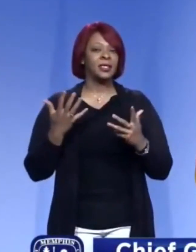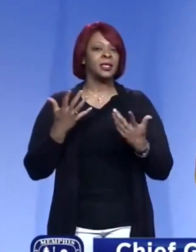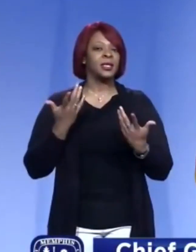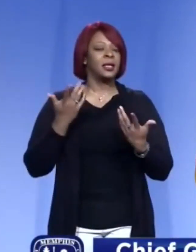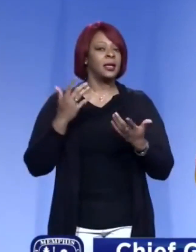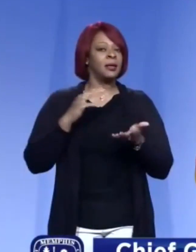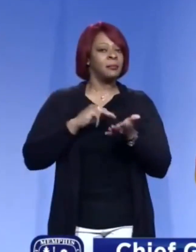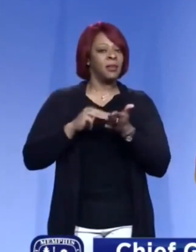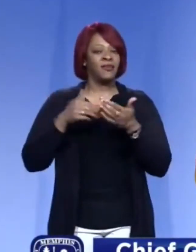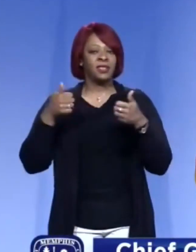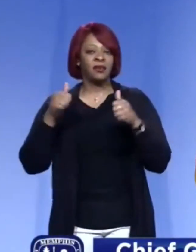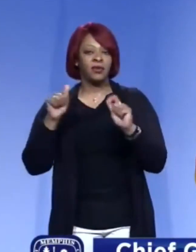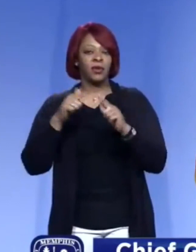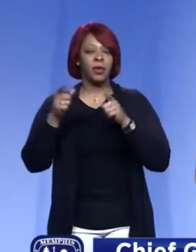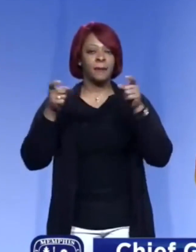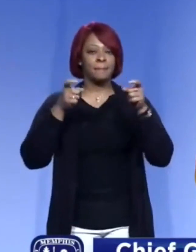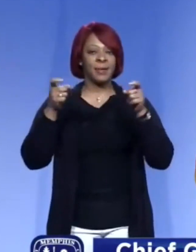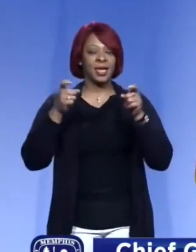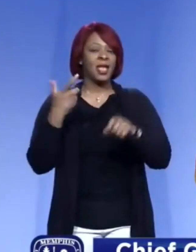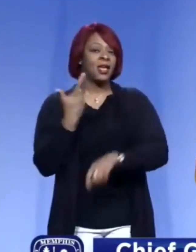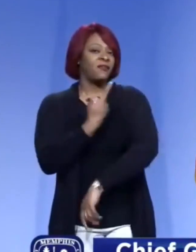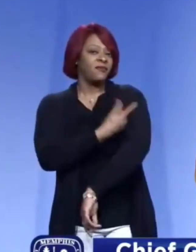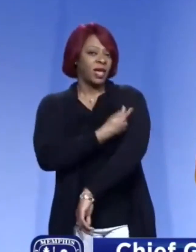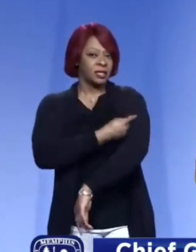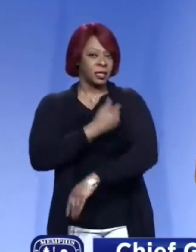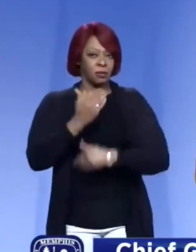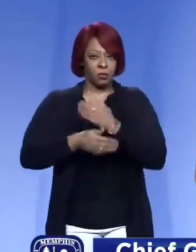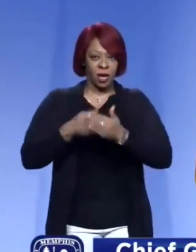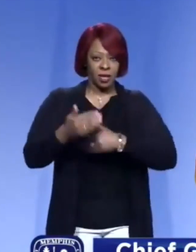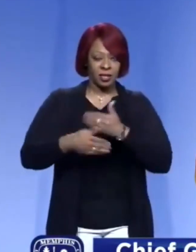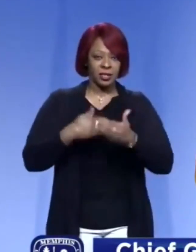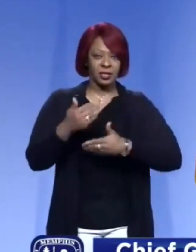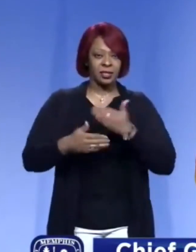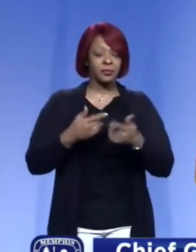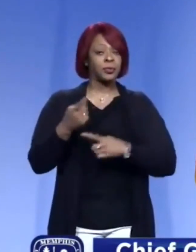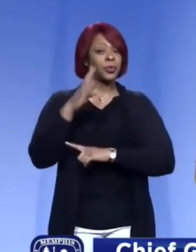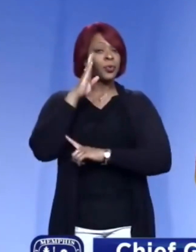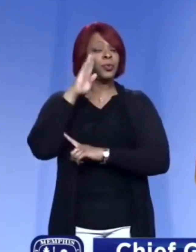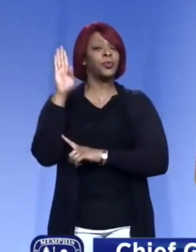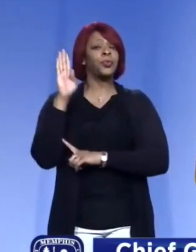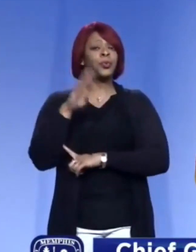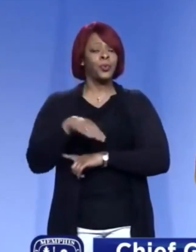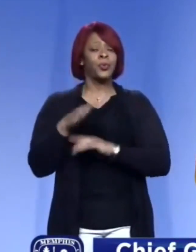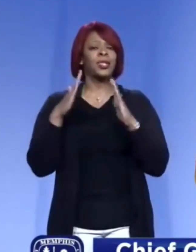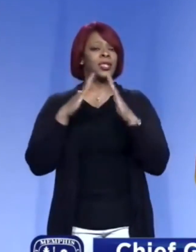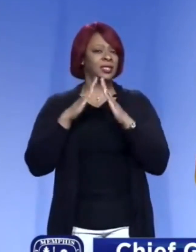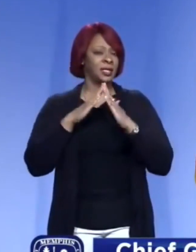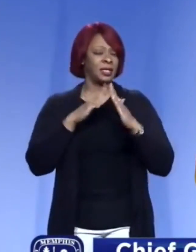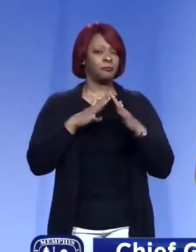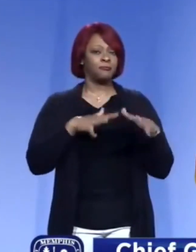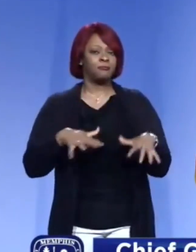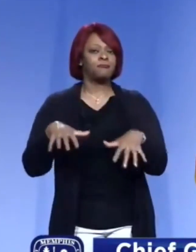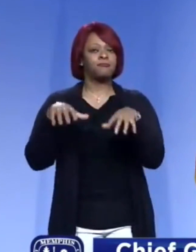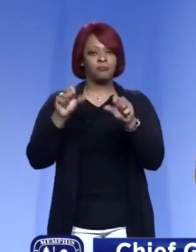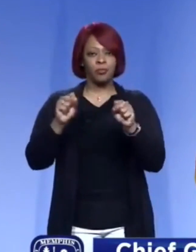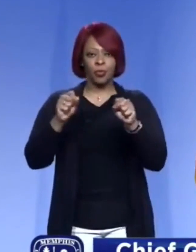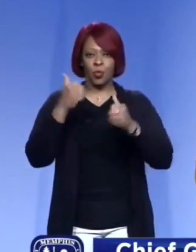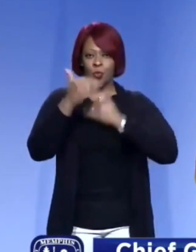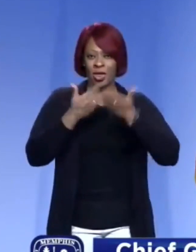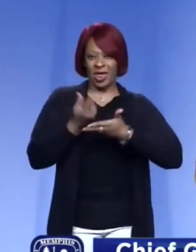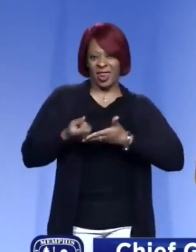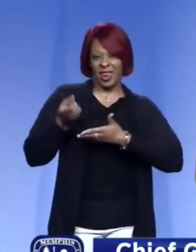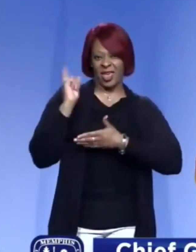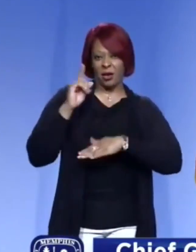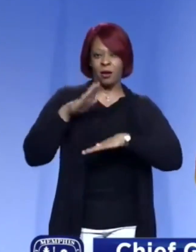ha hecho la Ciudad de Memphis para administrar el proceso de vacunación. Como saben, la ciudad se hizo cargo de ese proceso apenas la semana